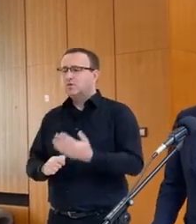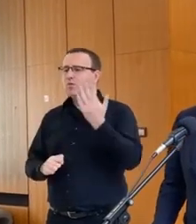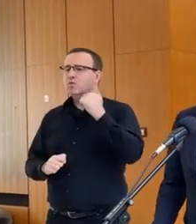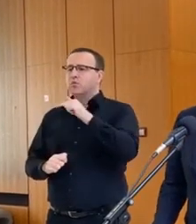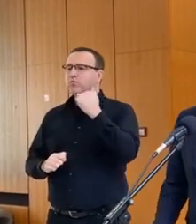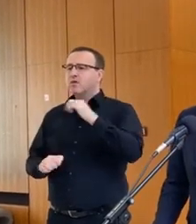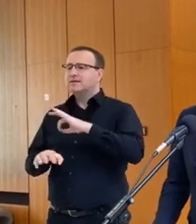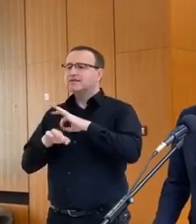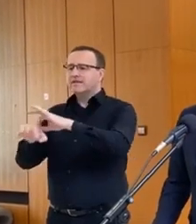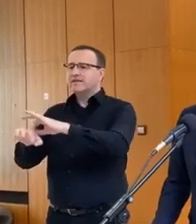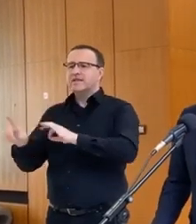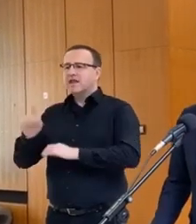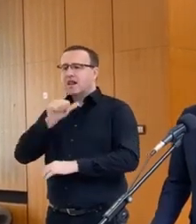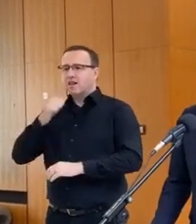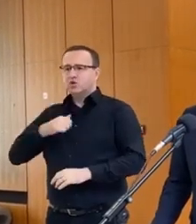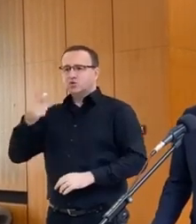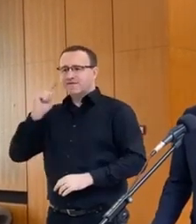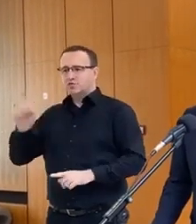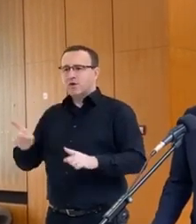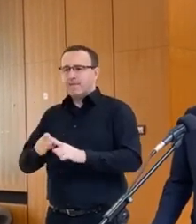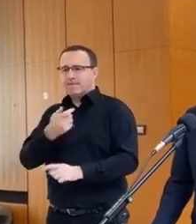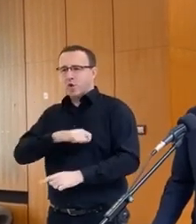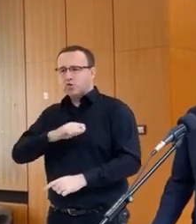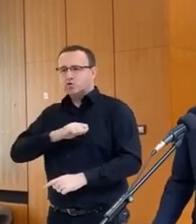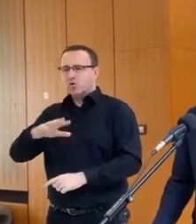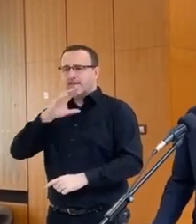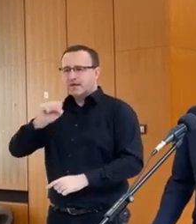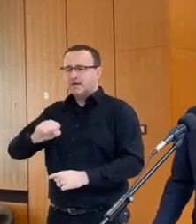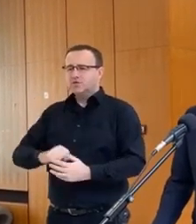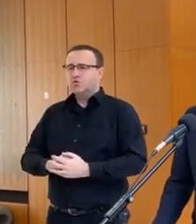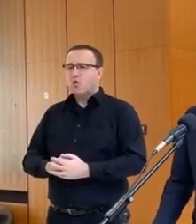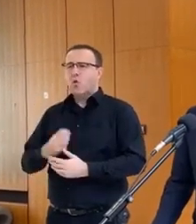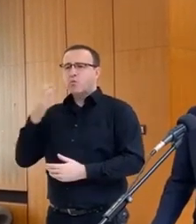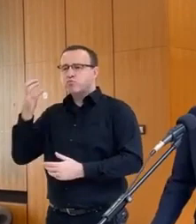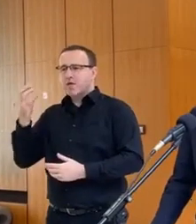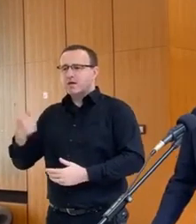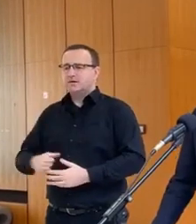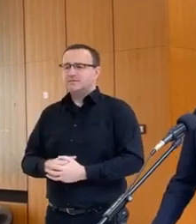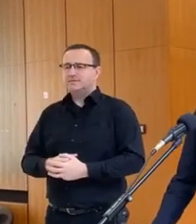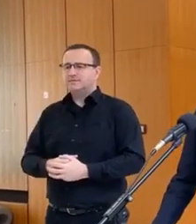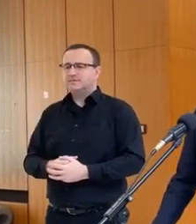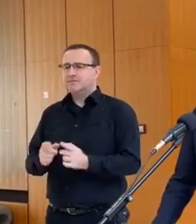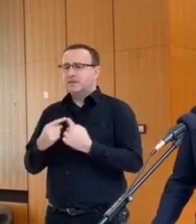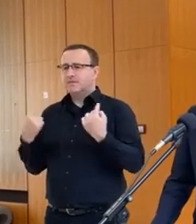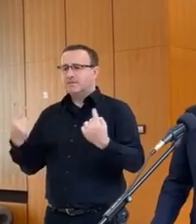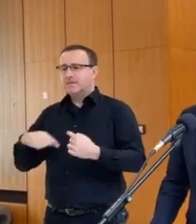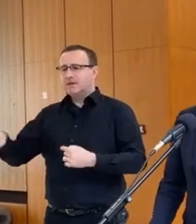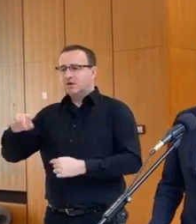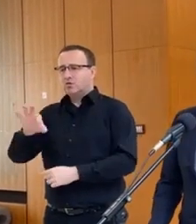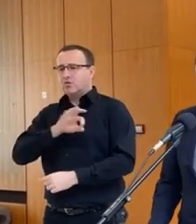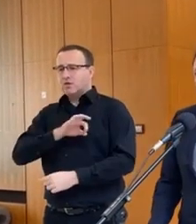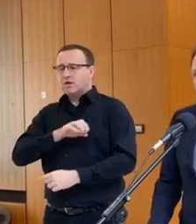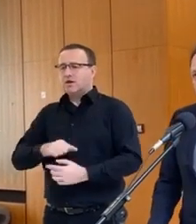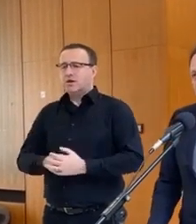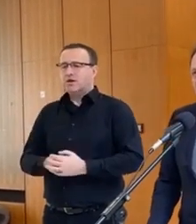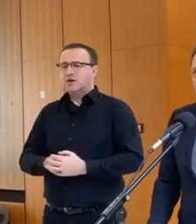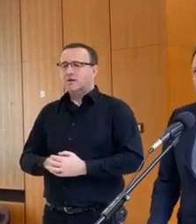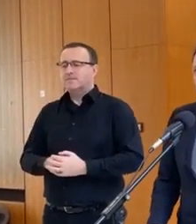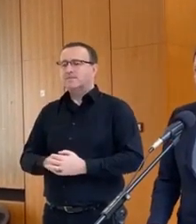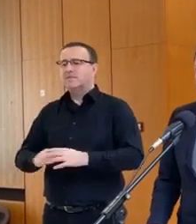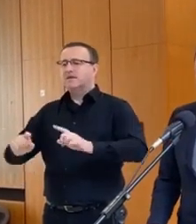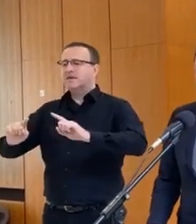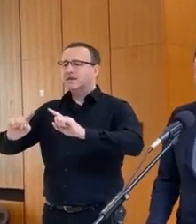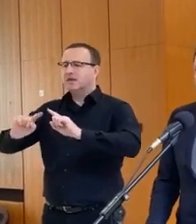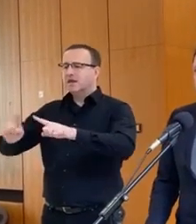zavedení zo strany nie len Slovenska, ale aj Polska, Maďarska a Uhlharska. My sme kolegom z